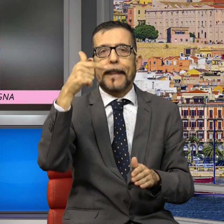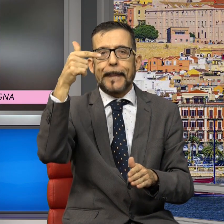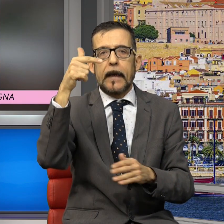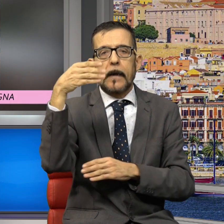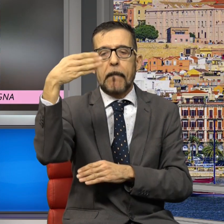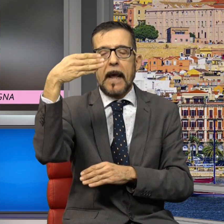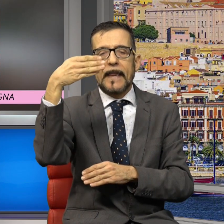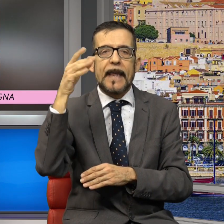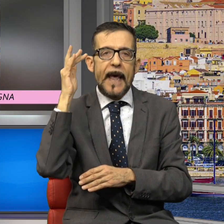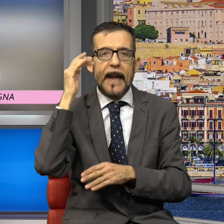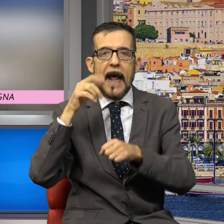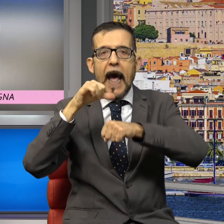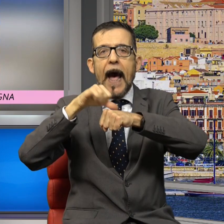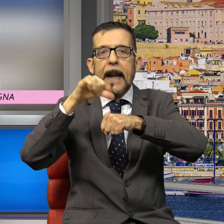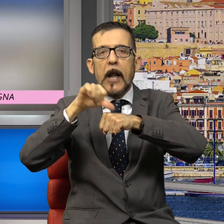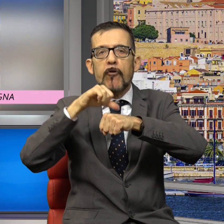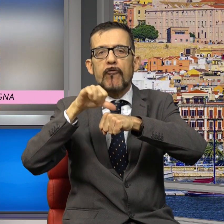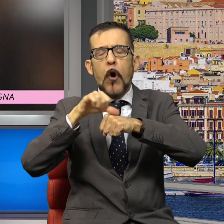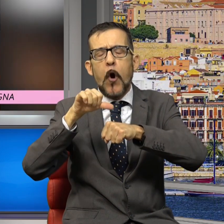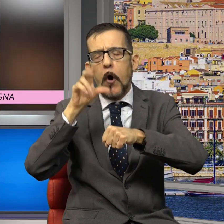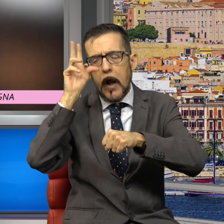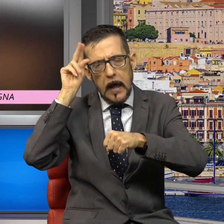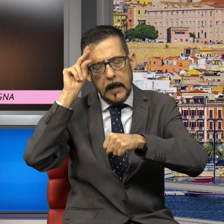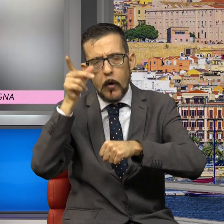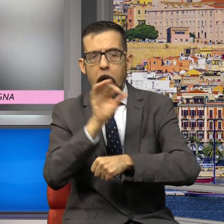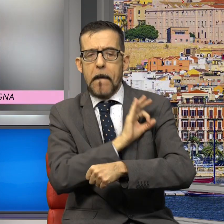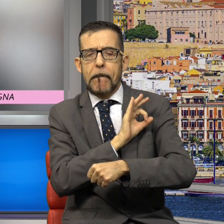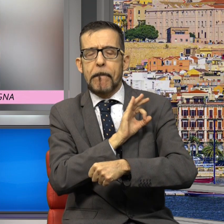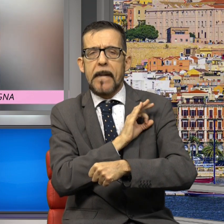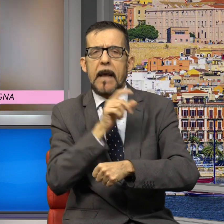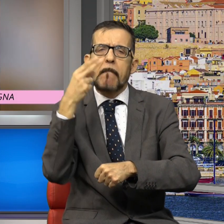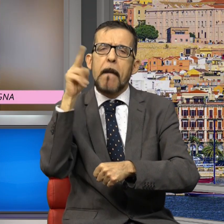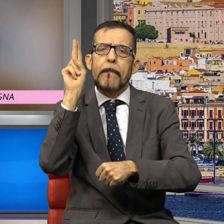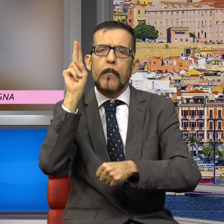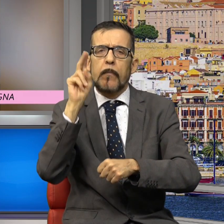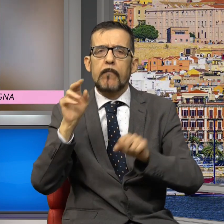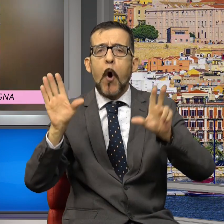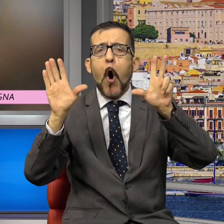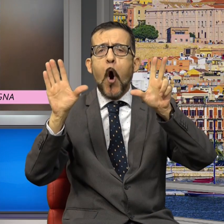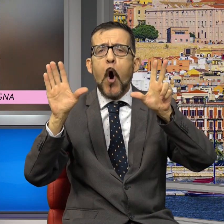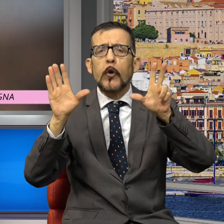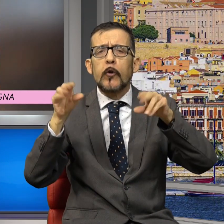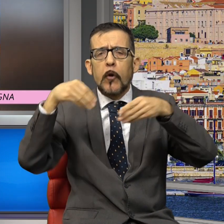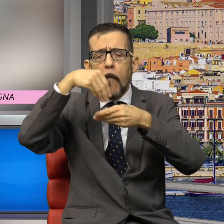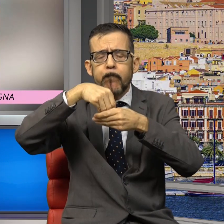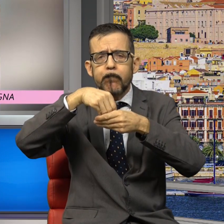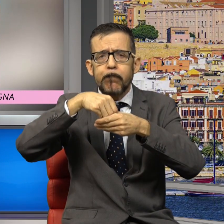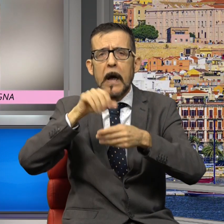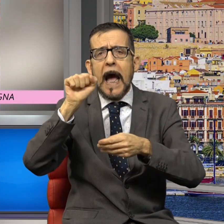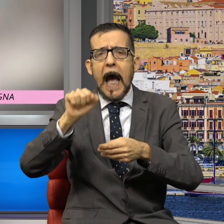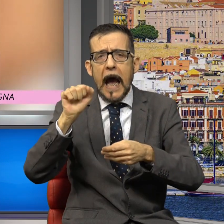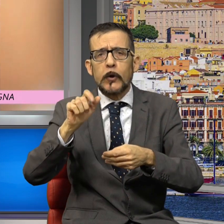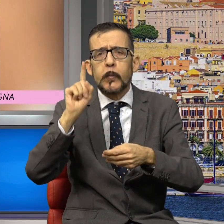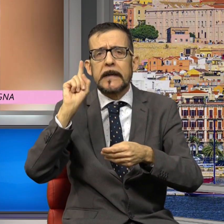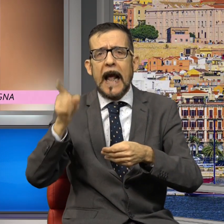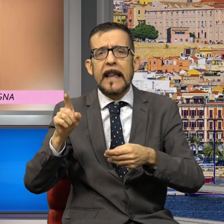Club italiano, riconoscimento che premia le realtà più virtuose. Tra questi, otto sono in Sardegna, Agius, Galtelliga, Voj,